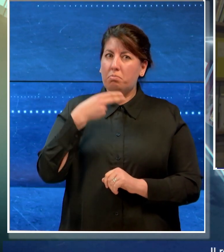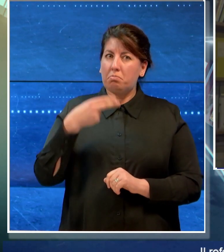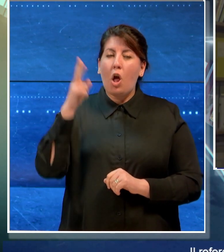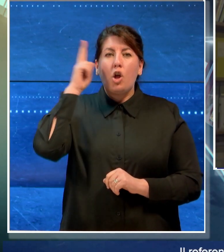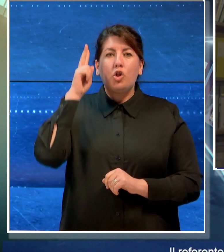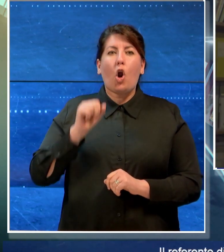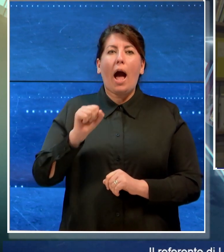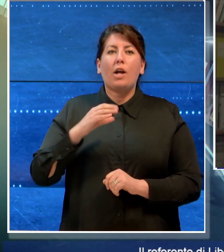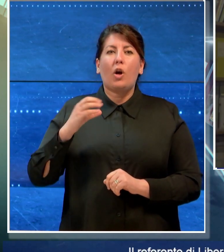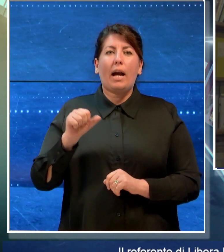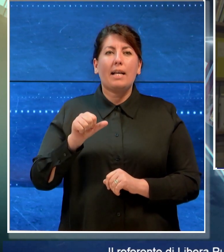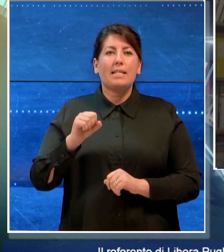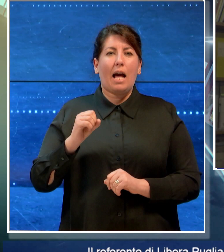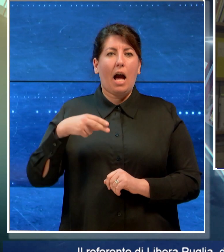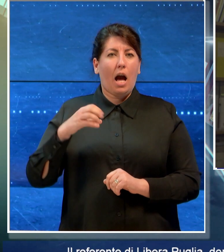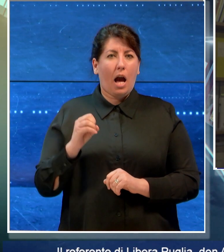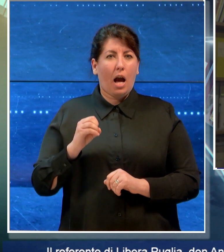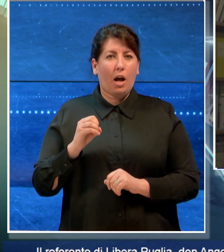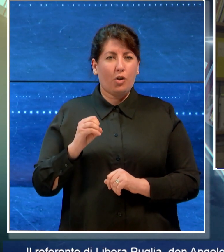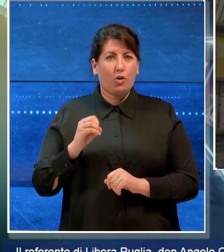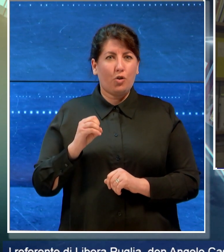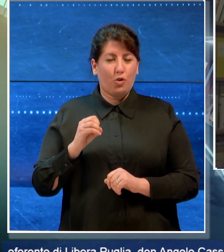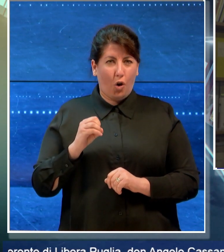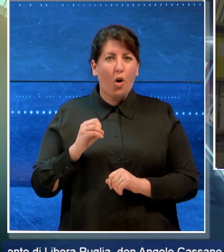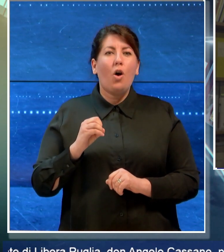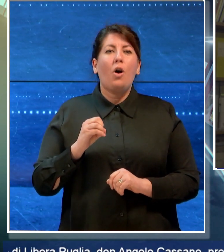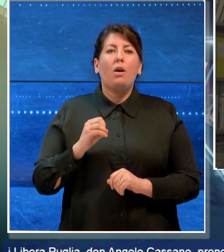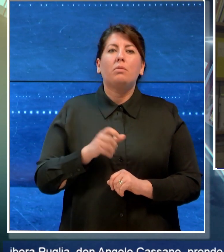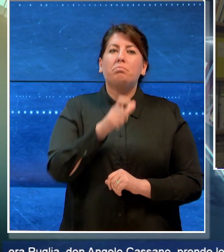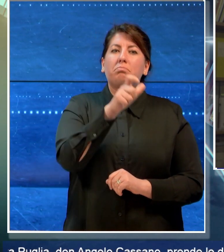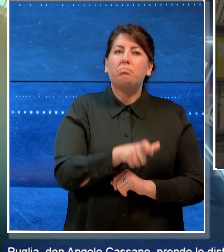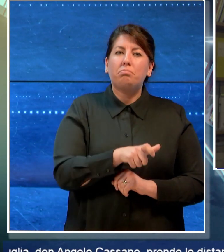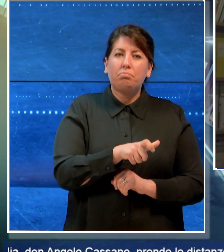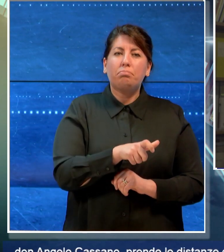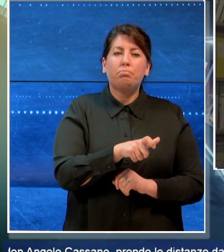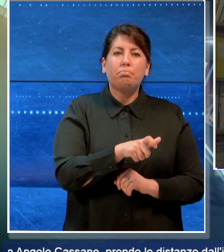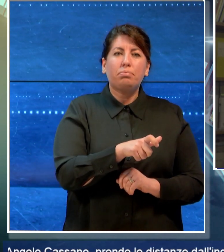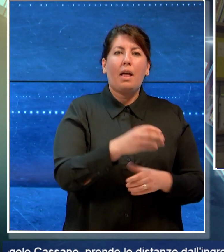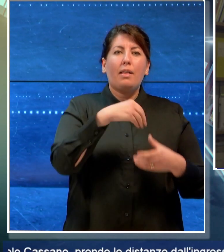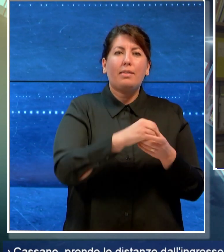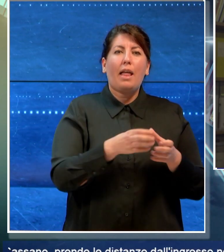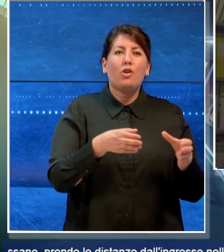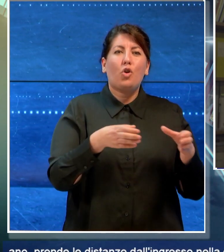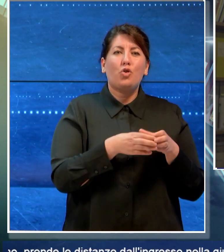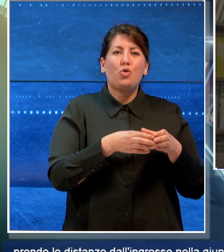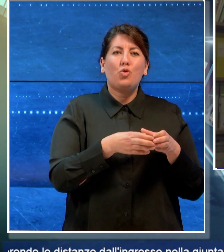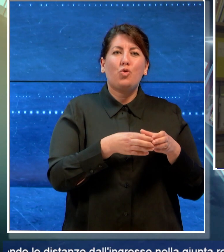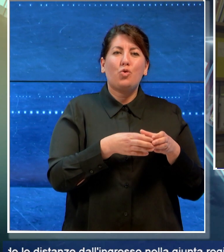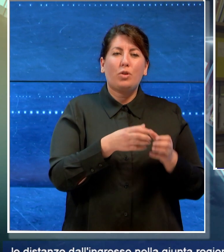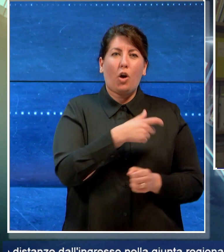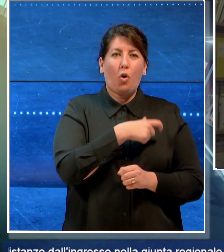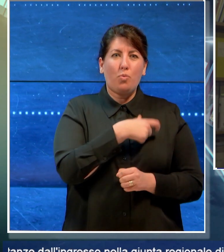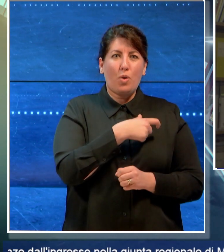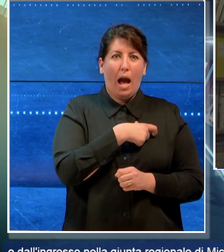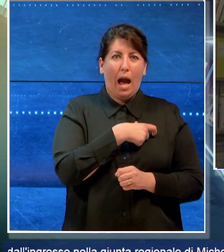Cassano, prende le distanze dall'ingresso nella giunta regionale di Michele Emiliano come assessora